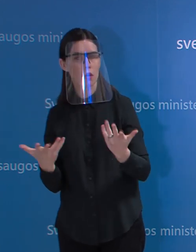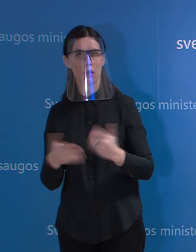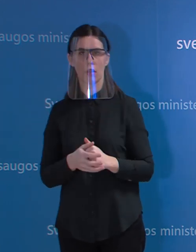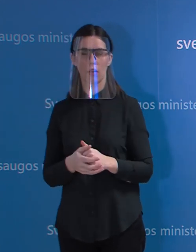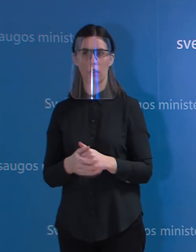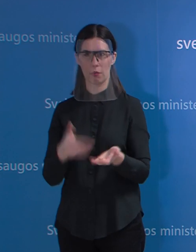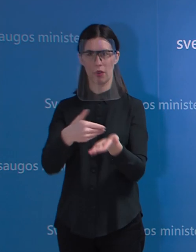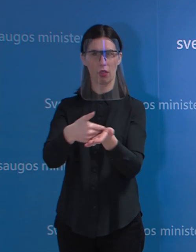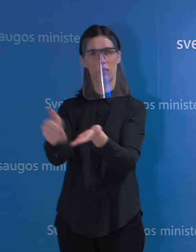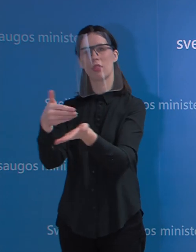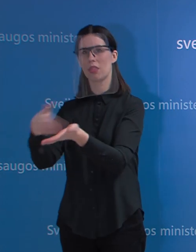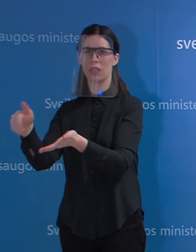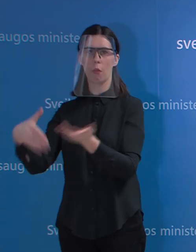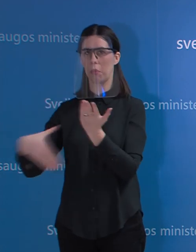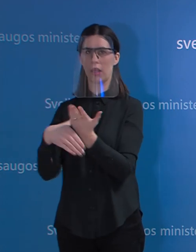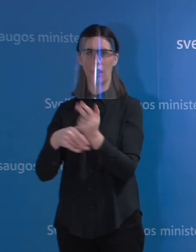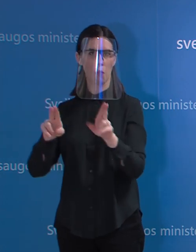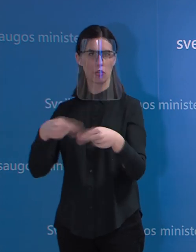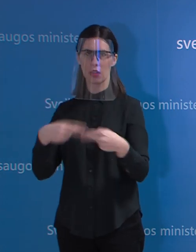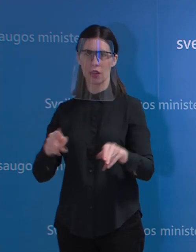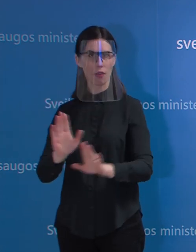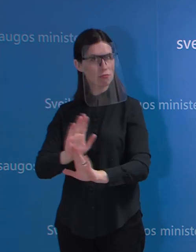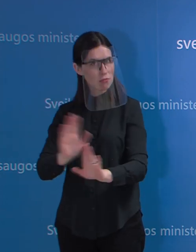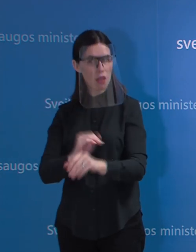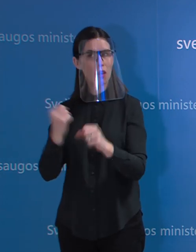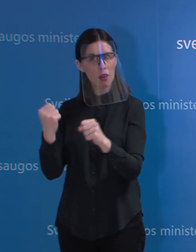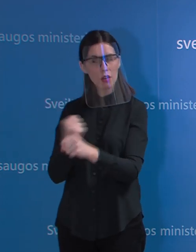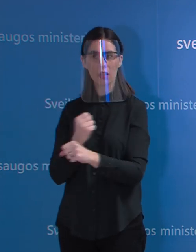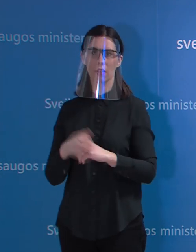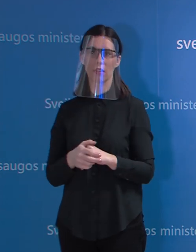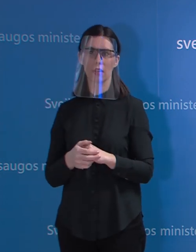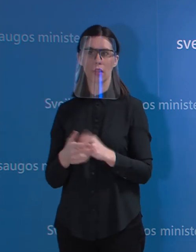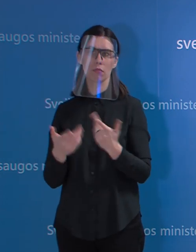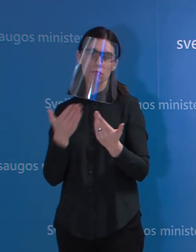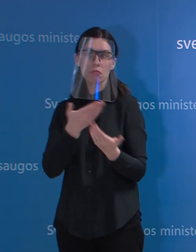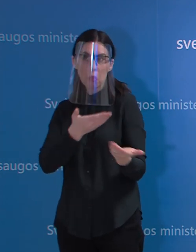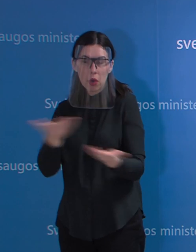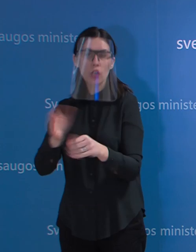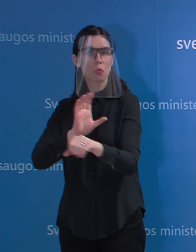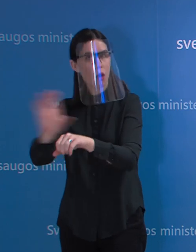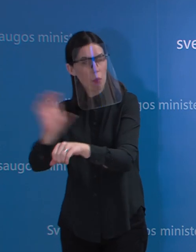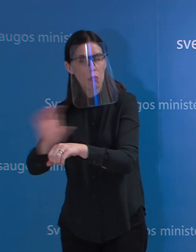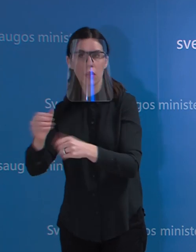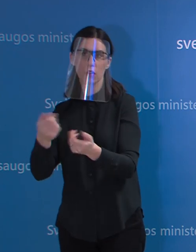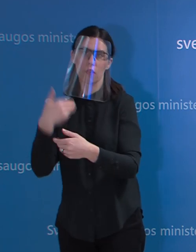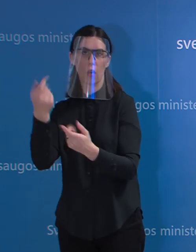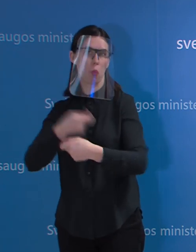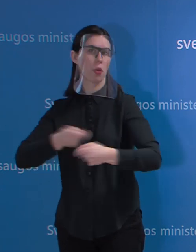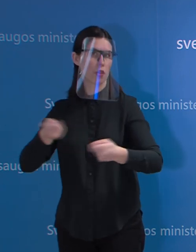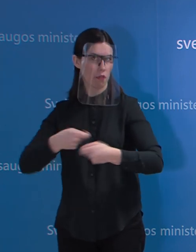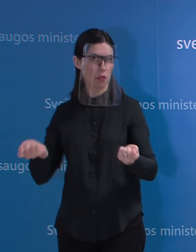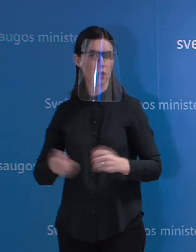neįsigyti tų skyščių ir raginam juos gaminti ir tiek tie rinka. Ar tiesa, kad